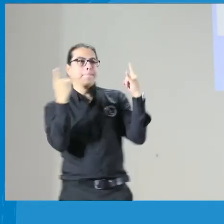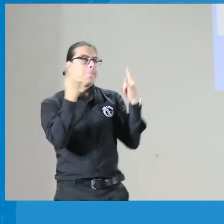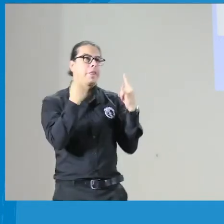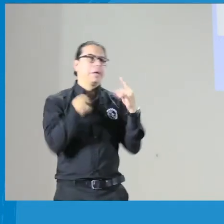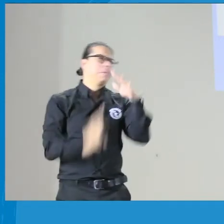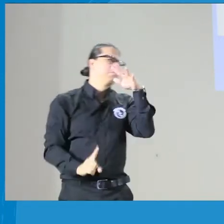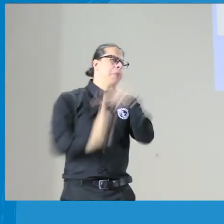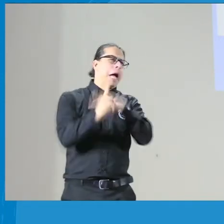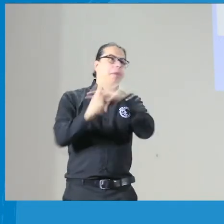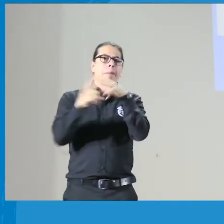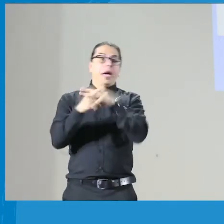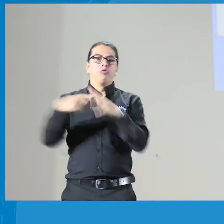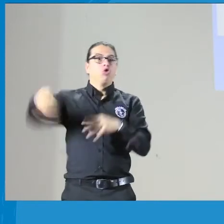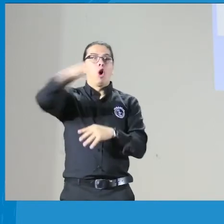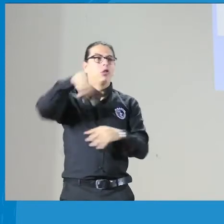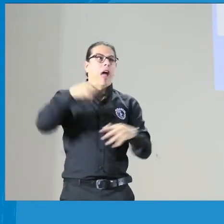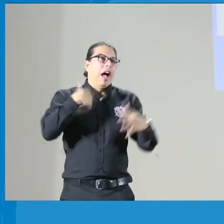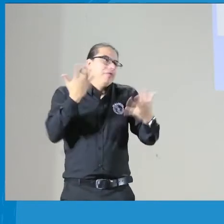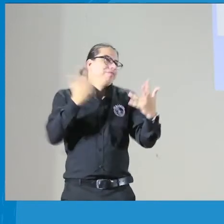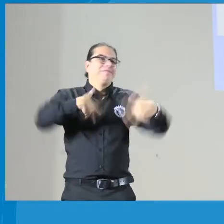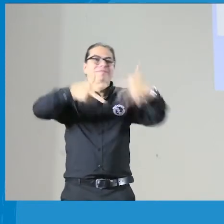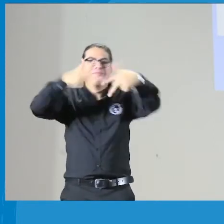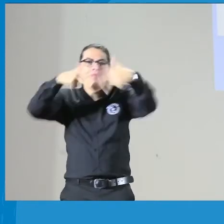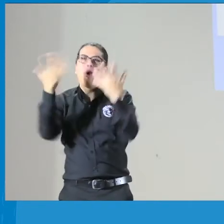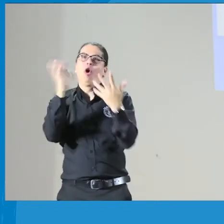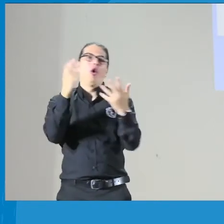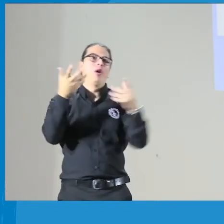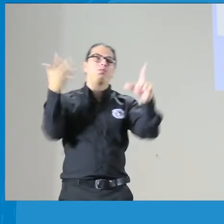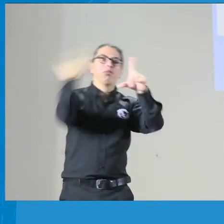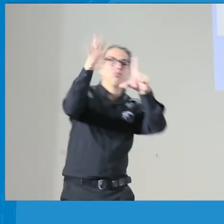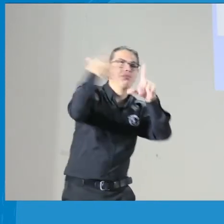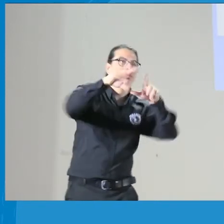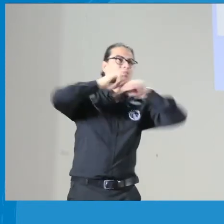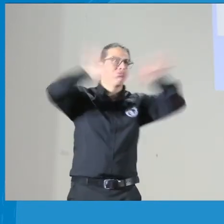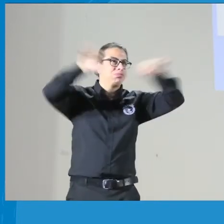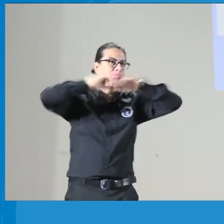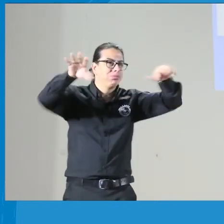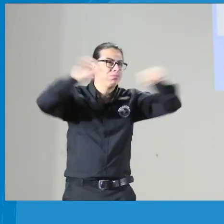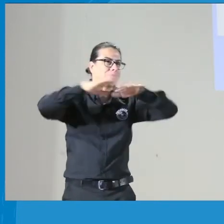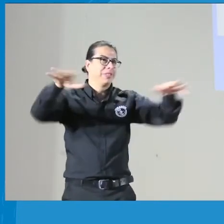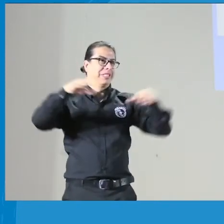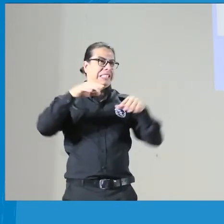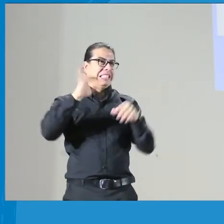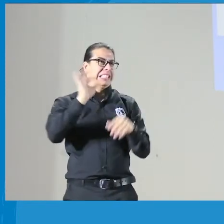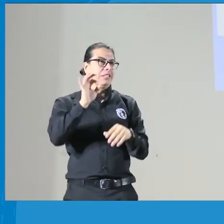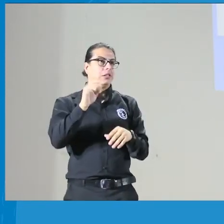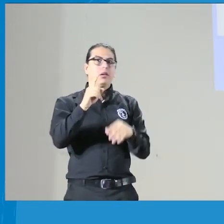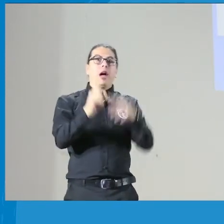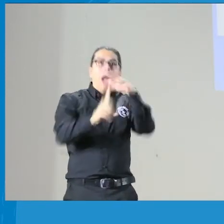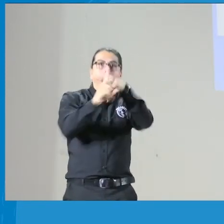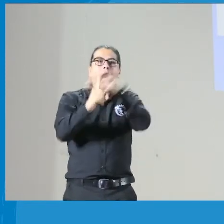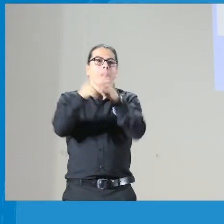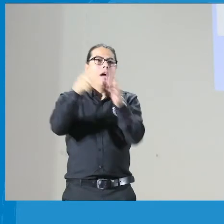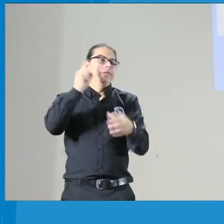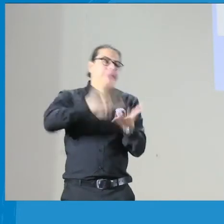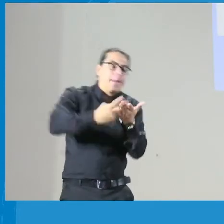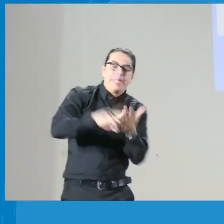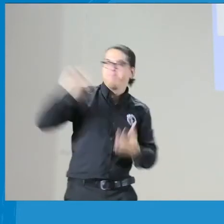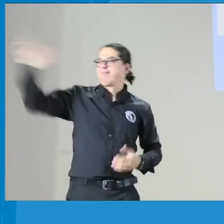COVID, tuvimos que estar a estados. Sujieron diferentes situaciones. Todo fue por la virtualidad.